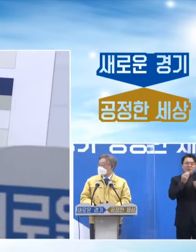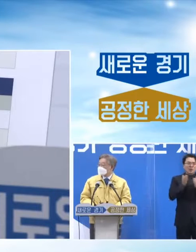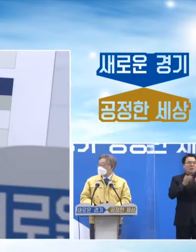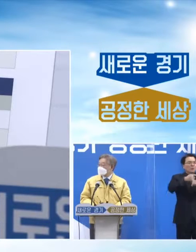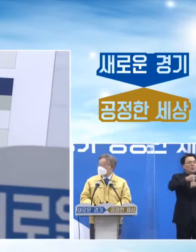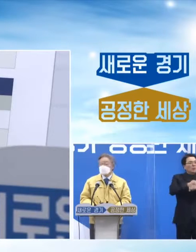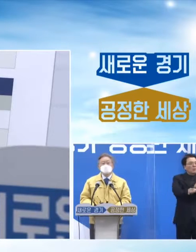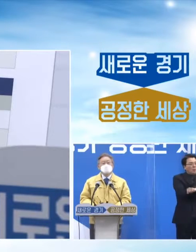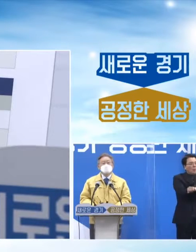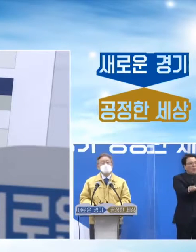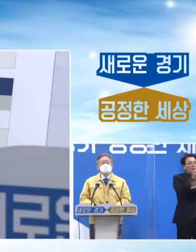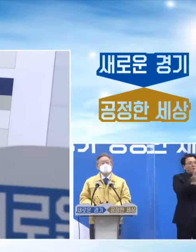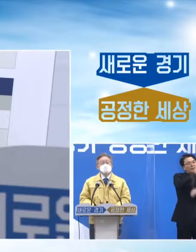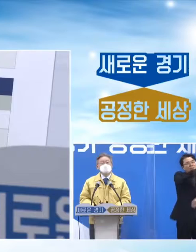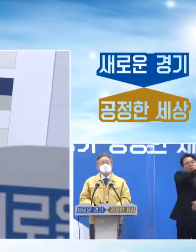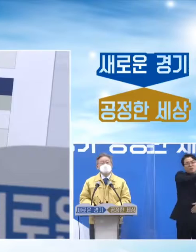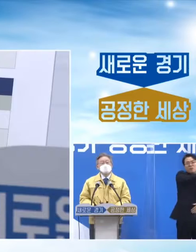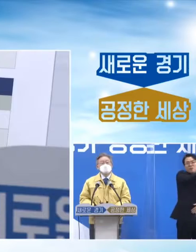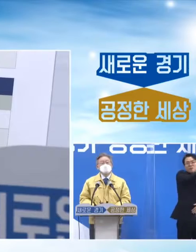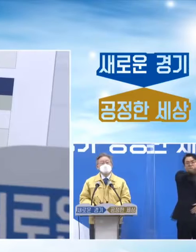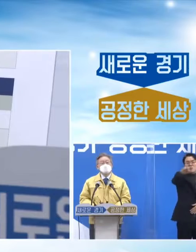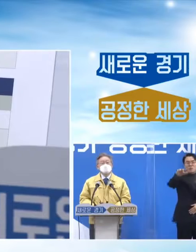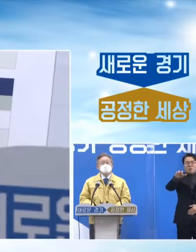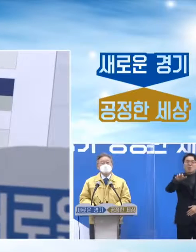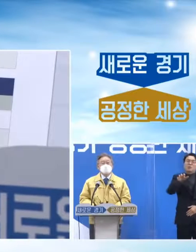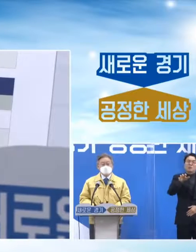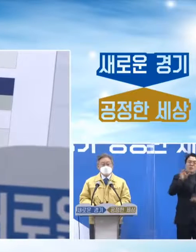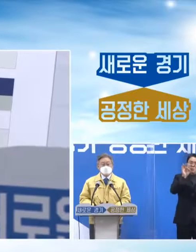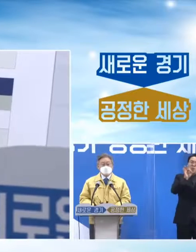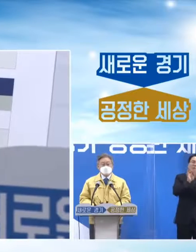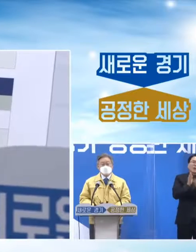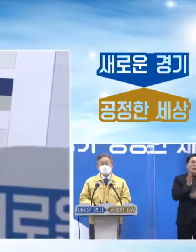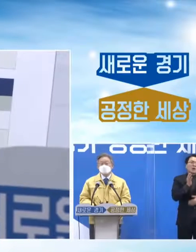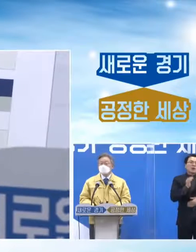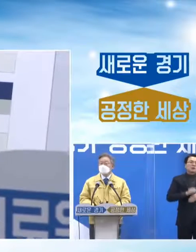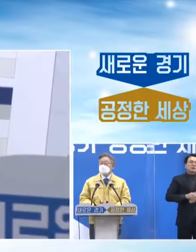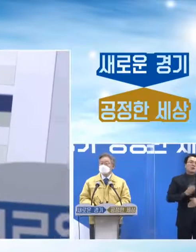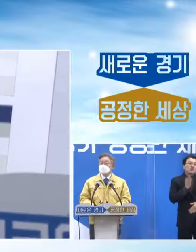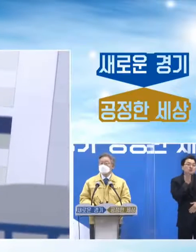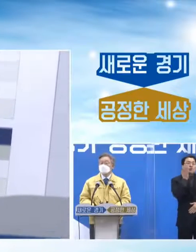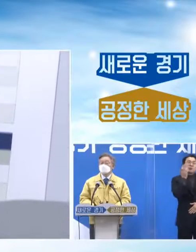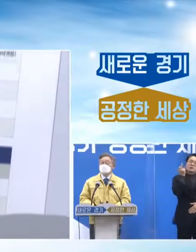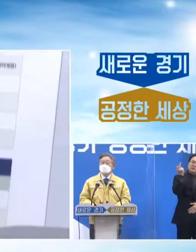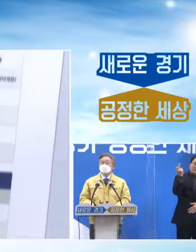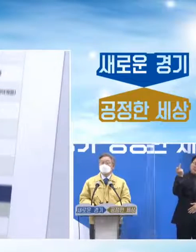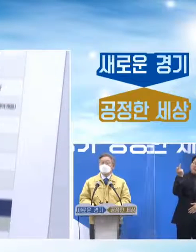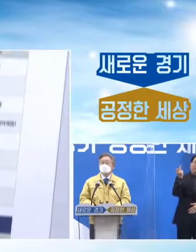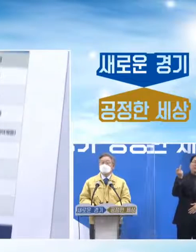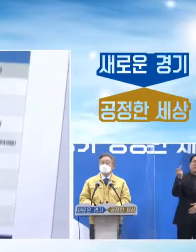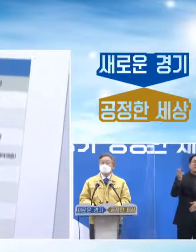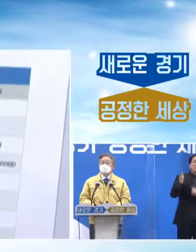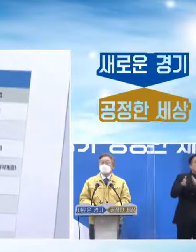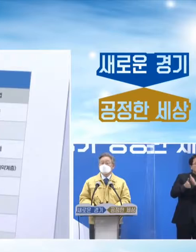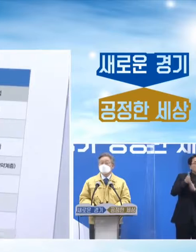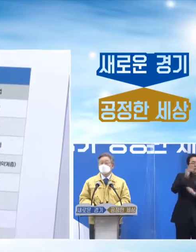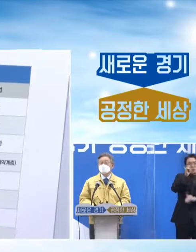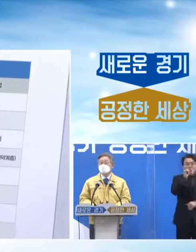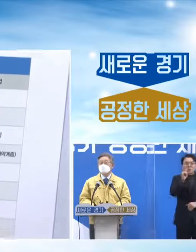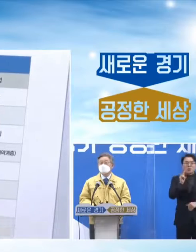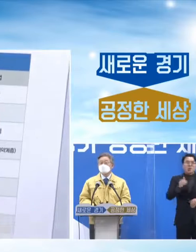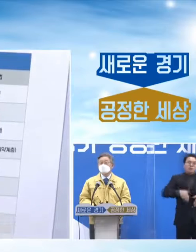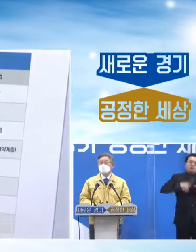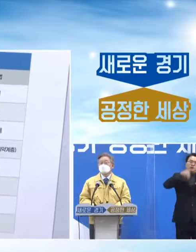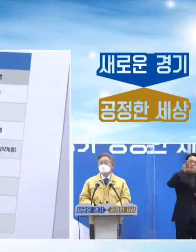다른 곳은 제가 알기로는 울산시 광역시로는 울산시 순천